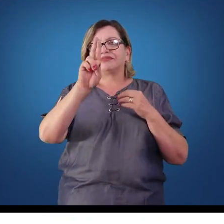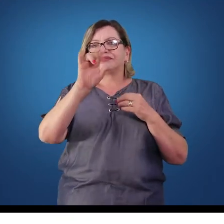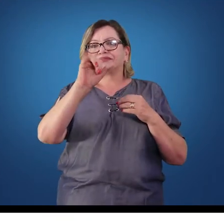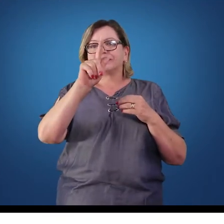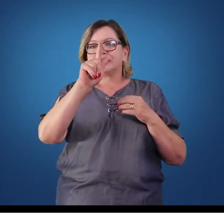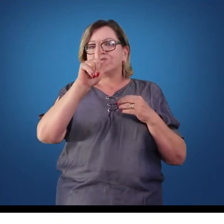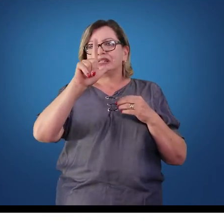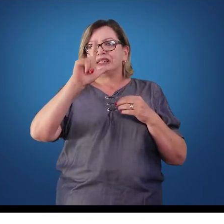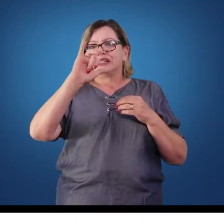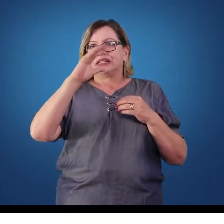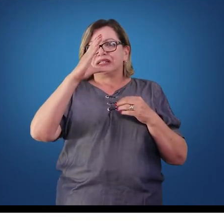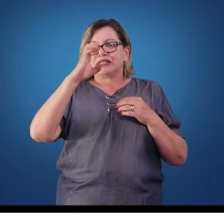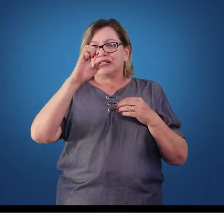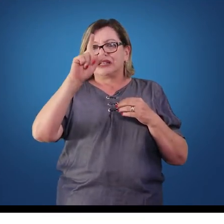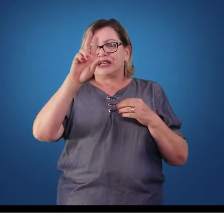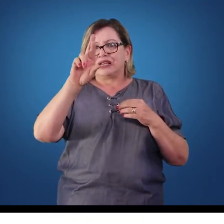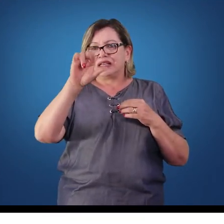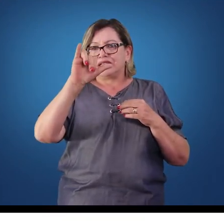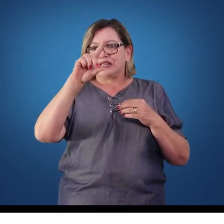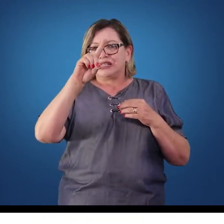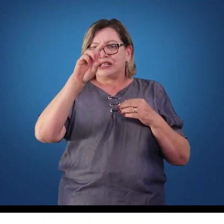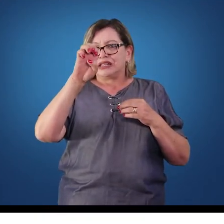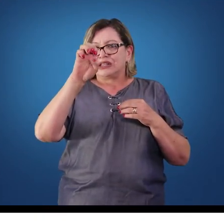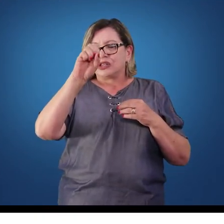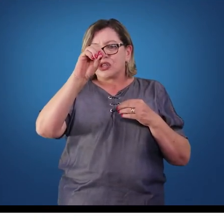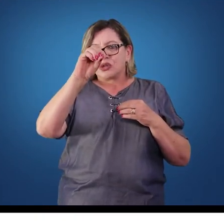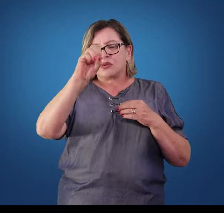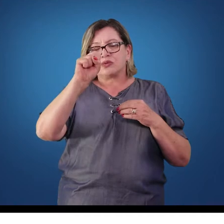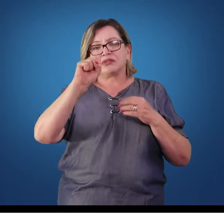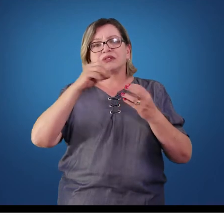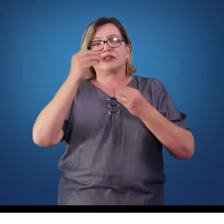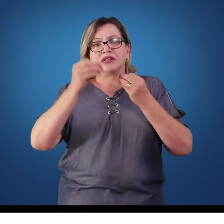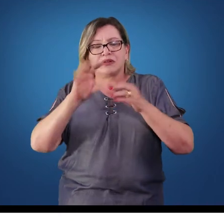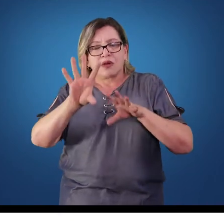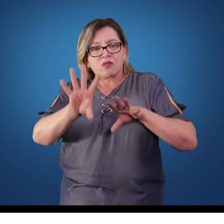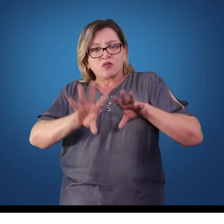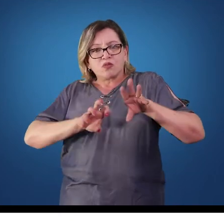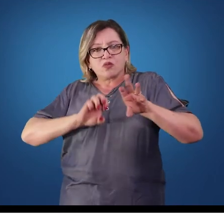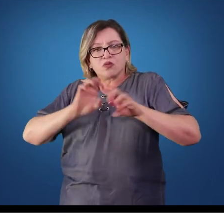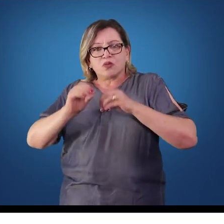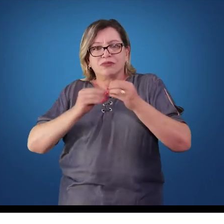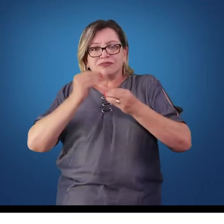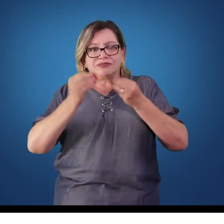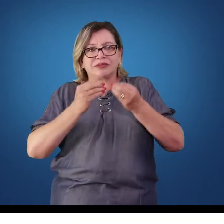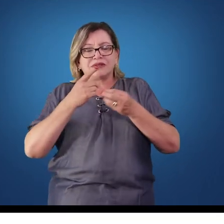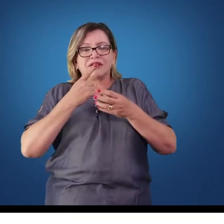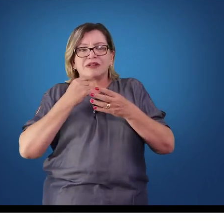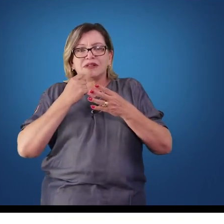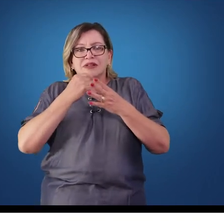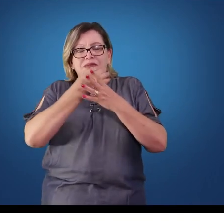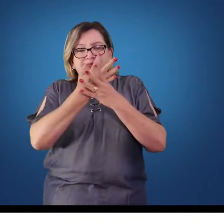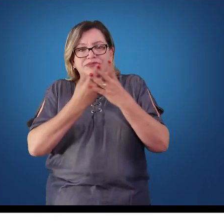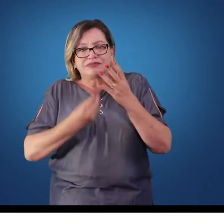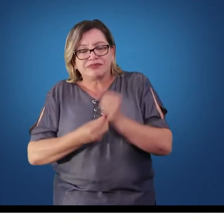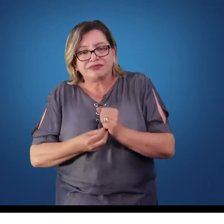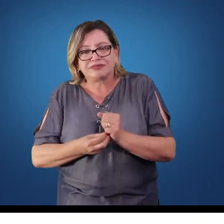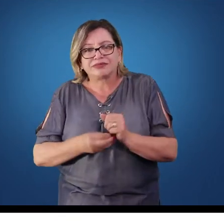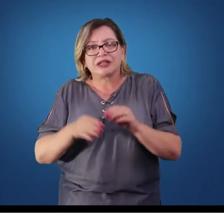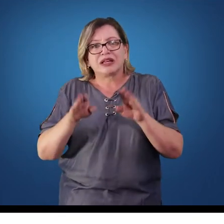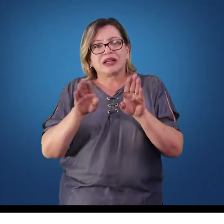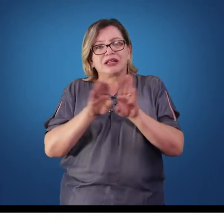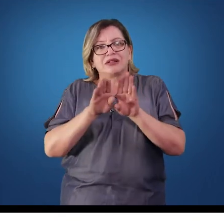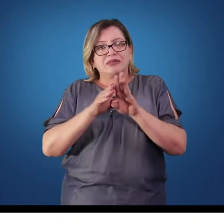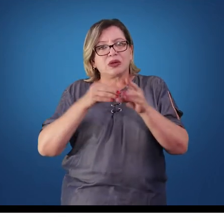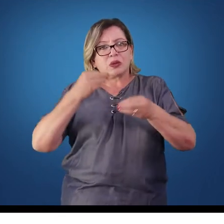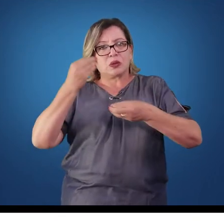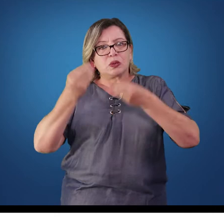Esses ácidos graxos, por sua vez, então, são absorvidos pelo organismo e transportados na corrente sanguínea. Uma outra forma